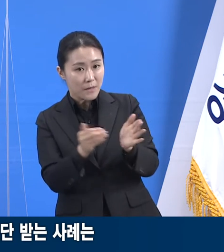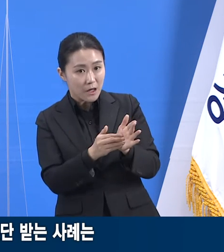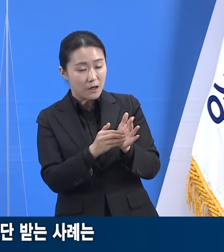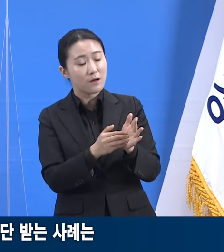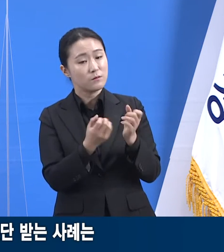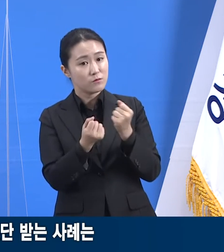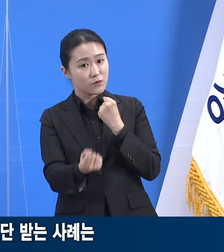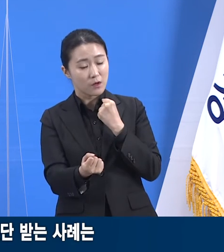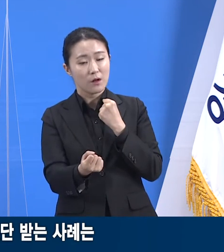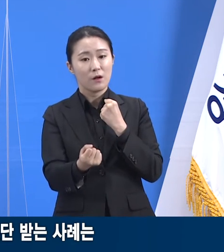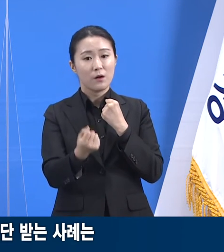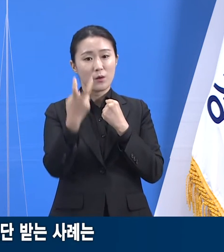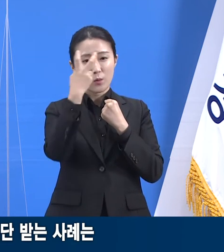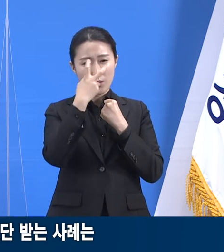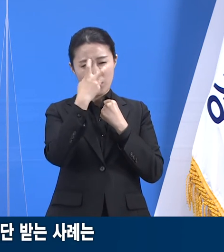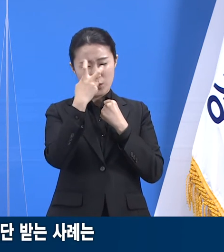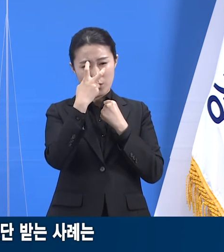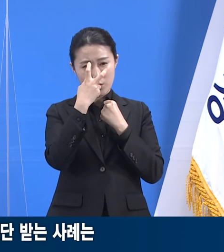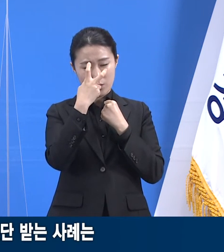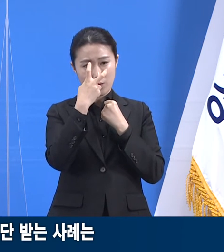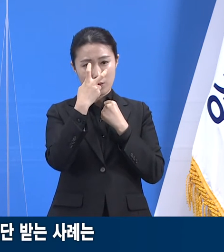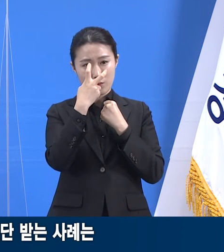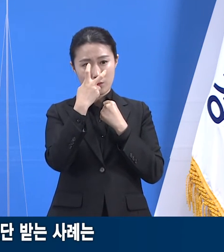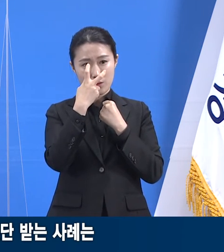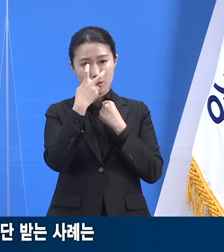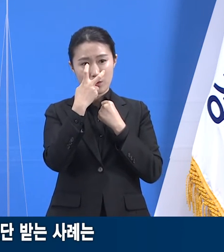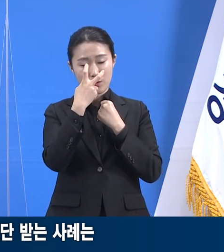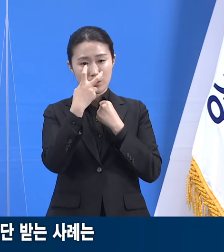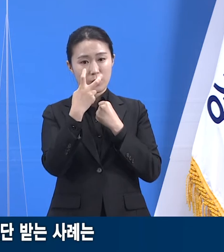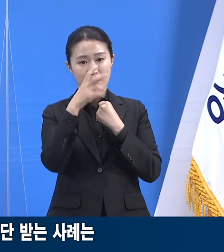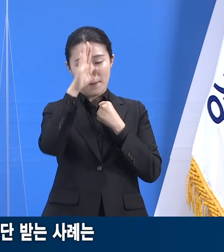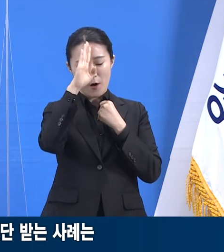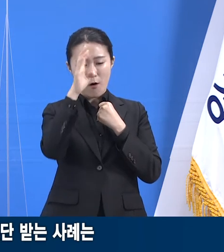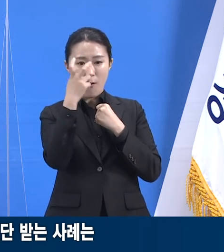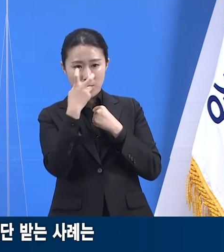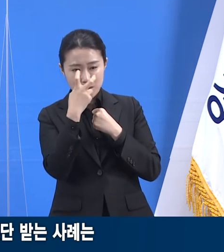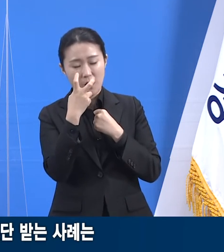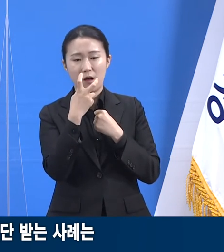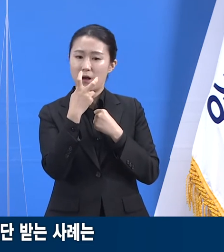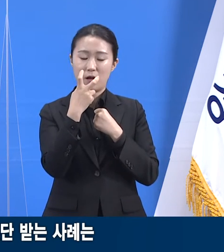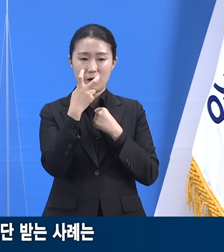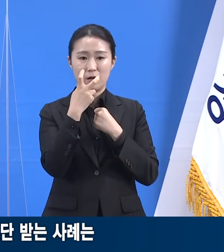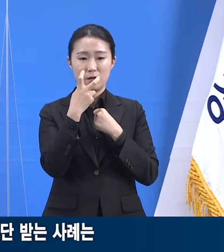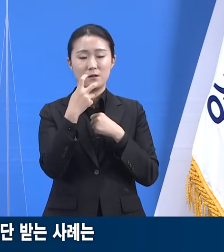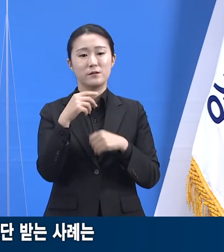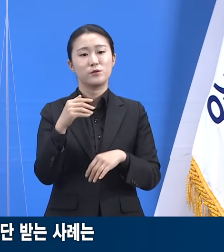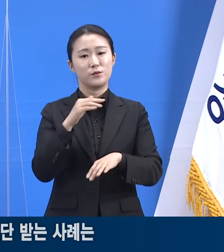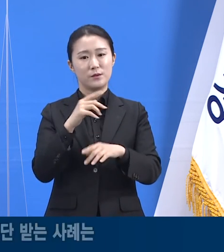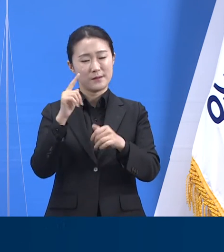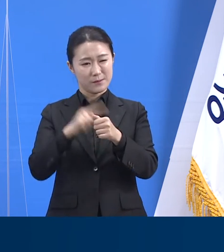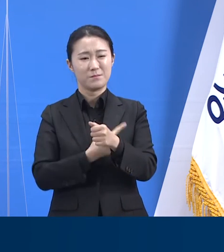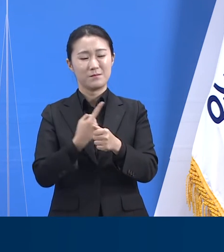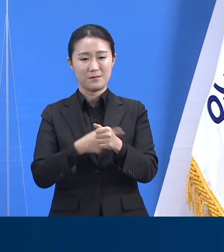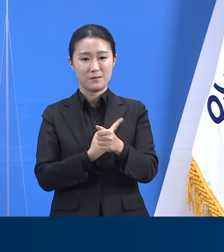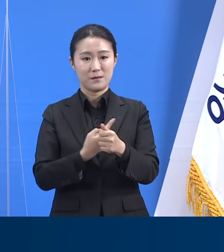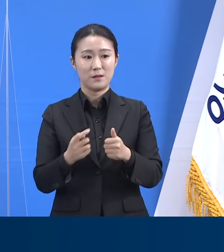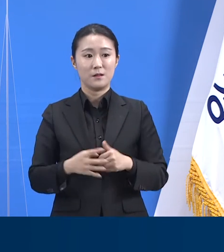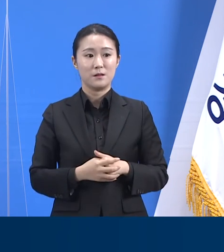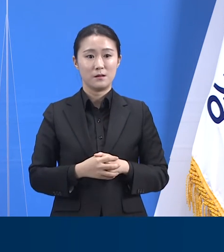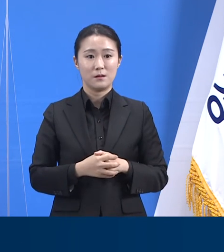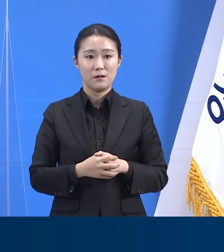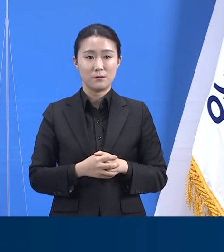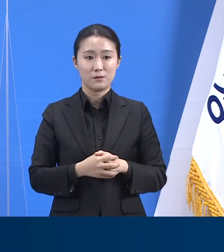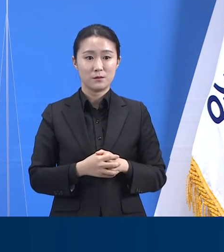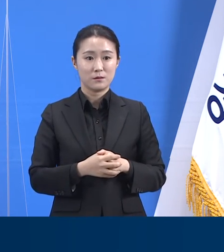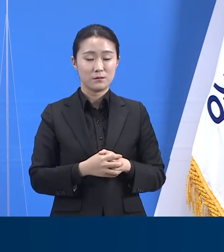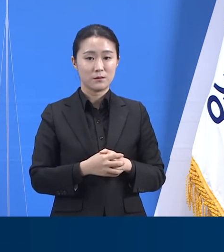감염을 진단받는 사례가 생기는 일은 어느 정도 자연스러운 일입니다. 통제된 연구와 실제 현실 사이에는